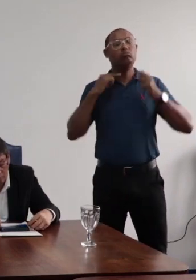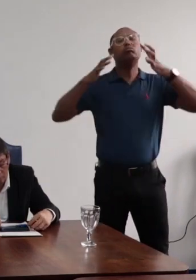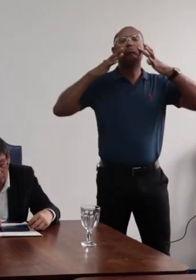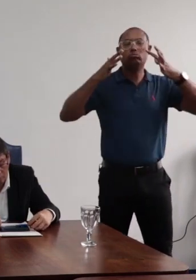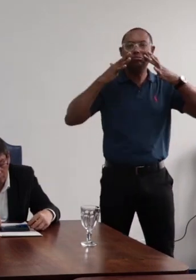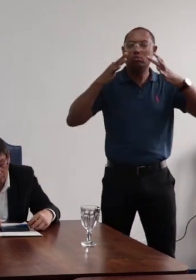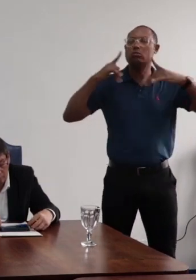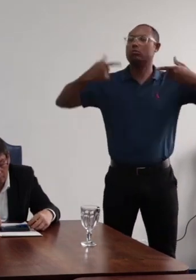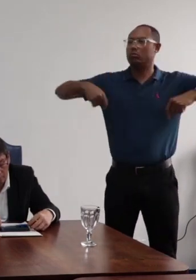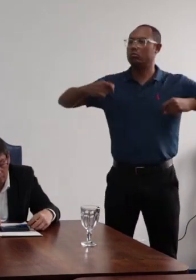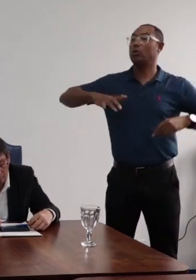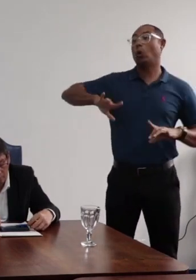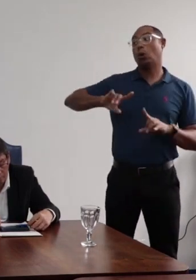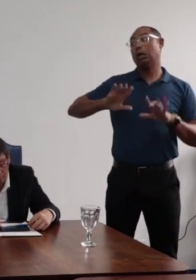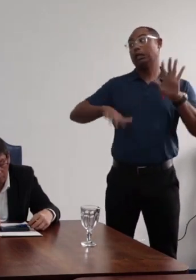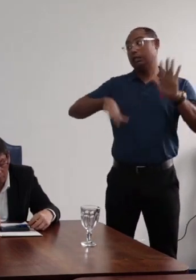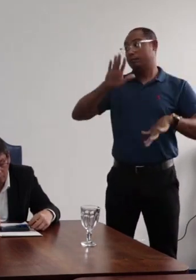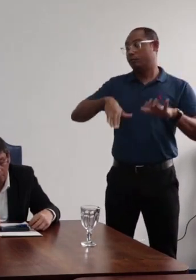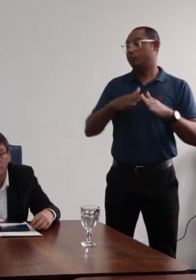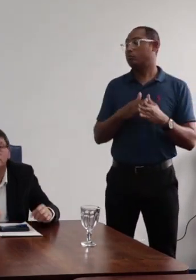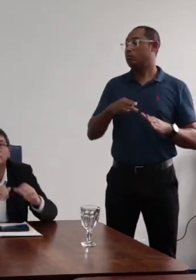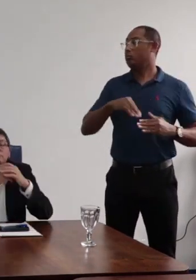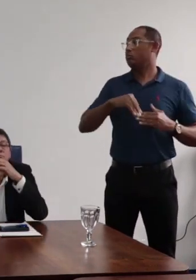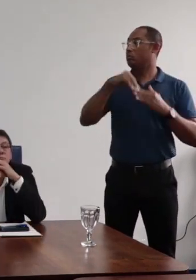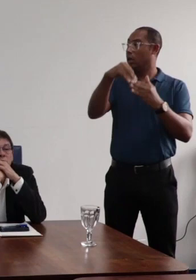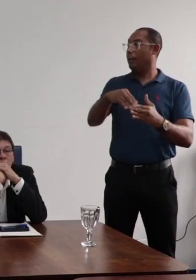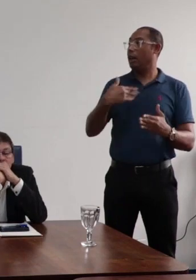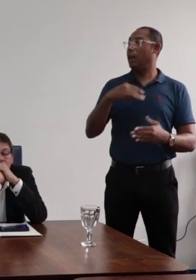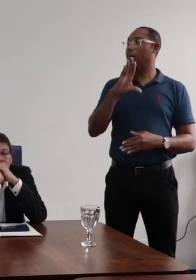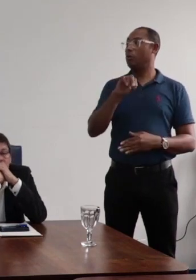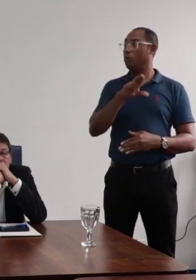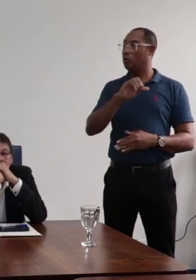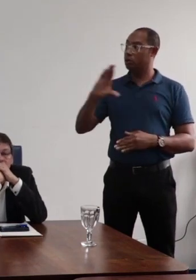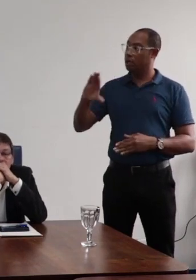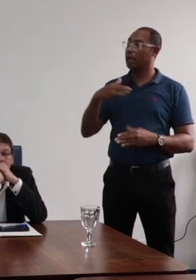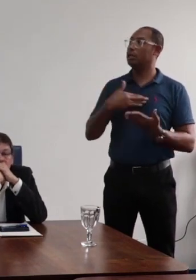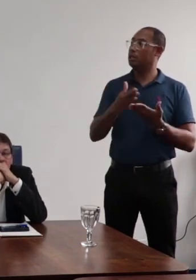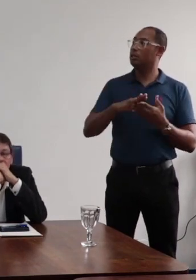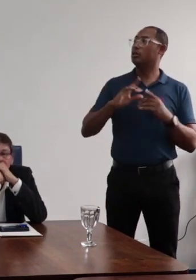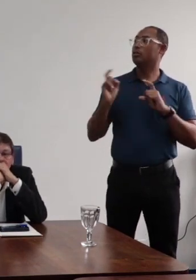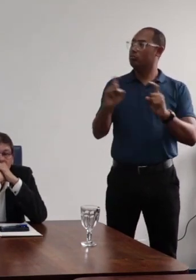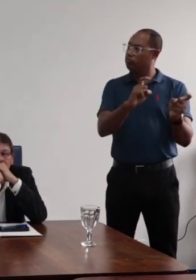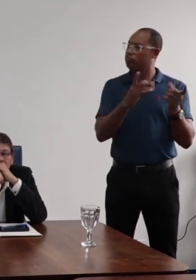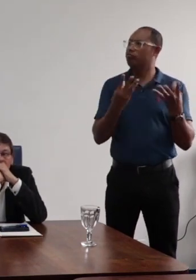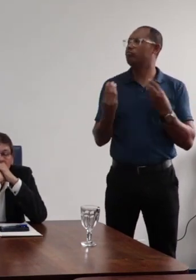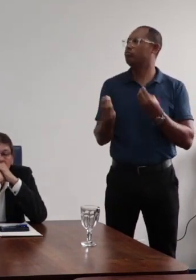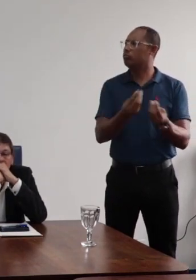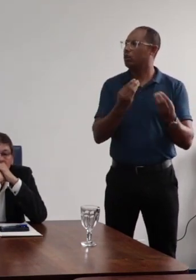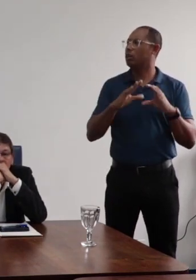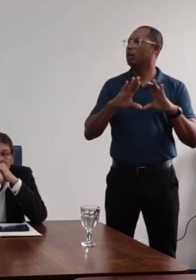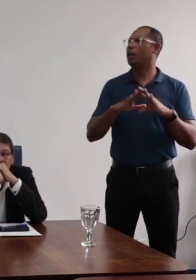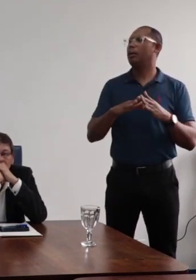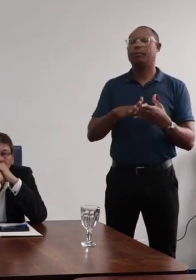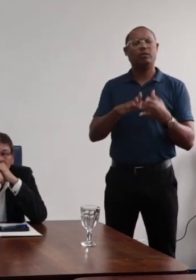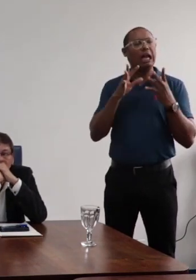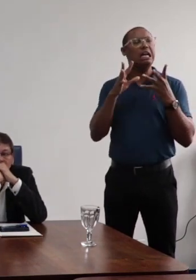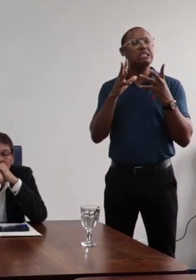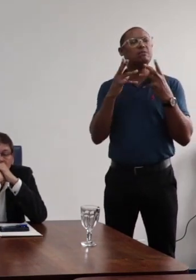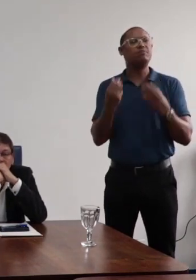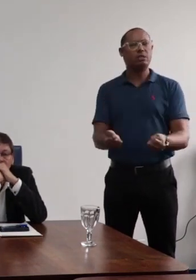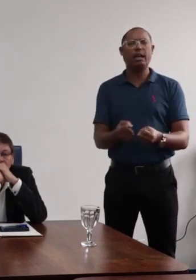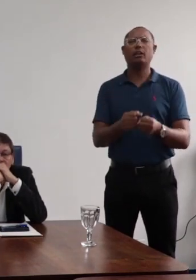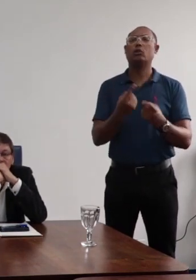atento e talvez encaminhar lá para o NAC uma discussão desse inciso talvez para nos recordar de